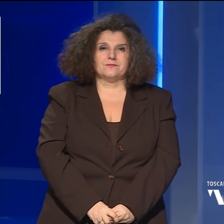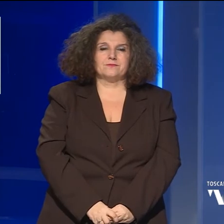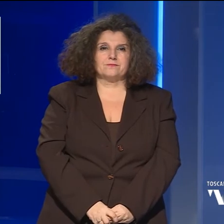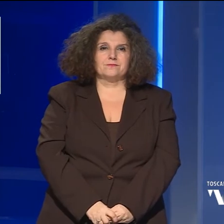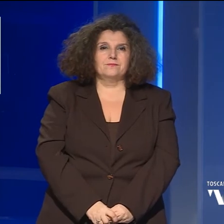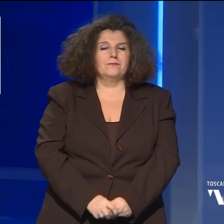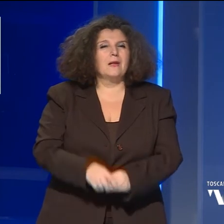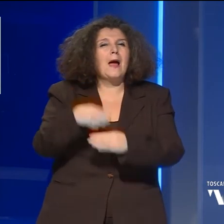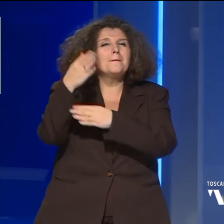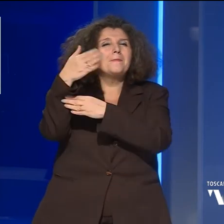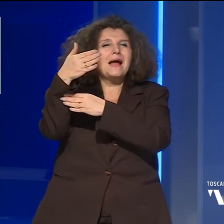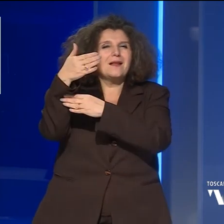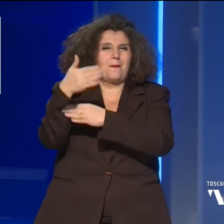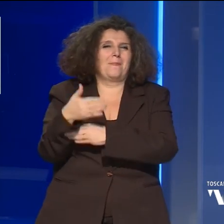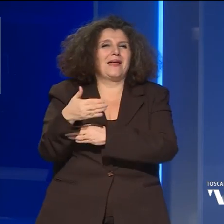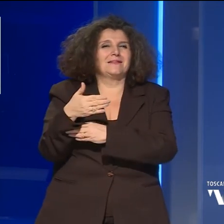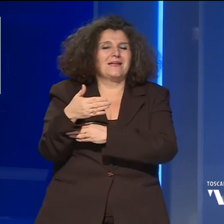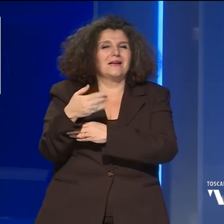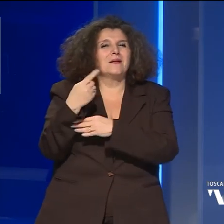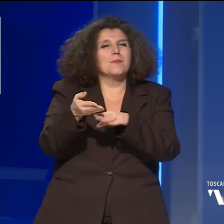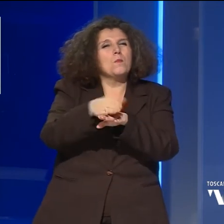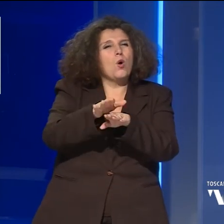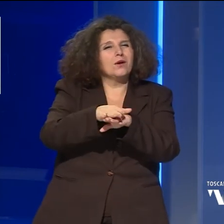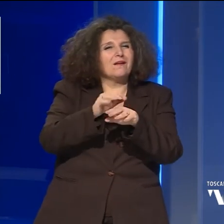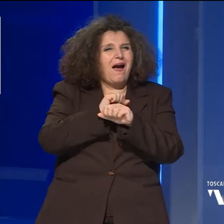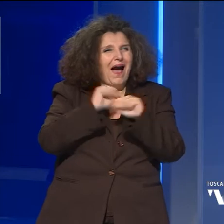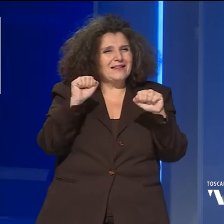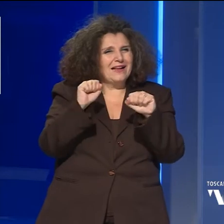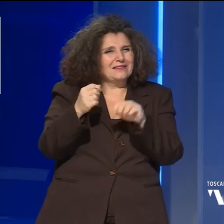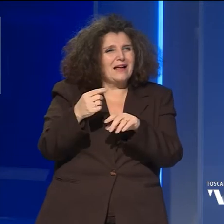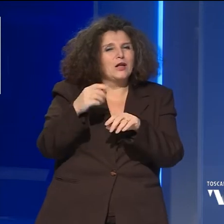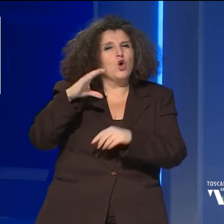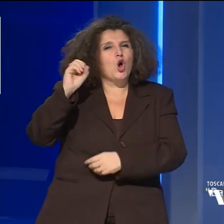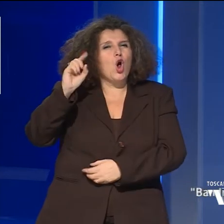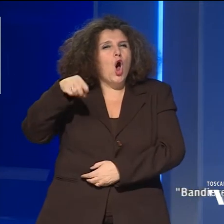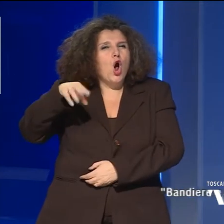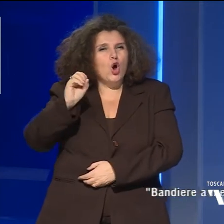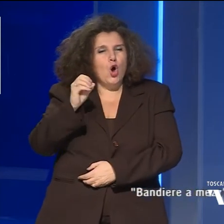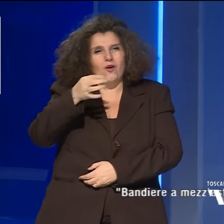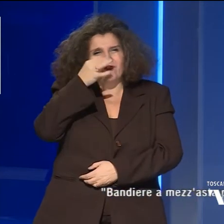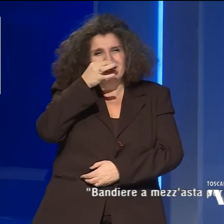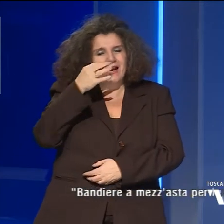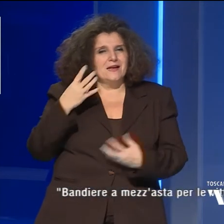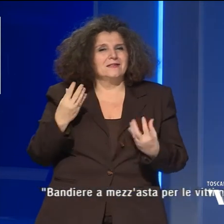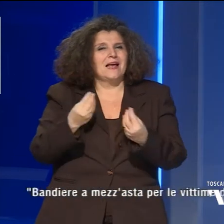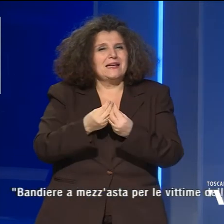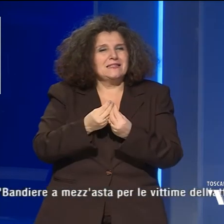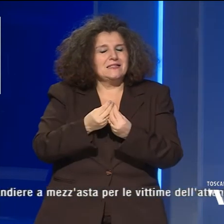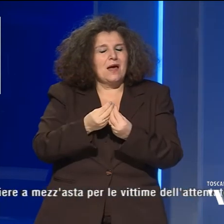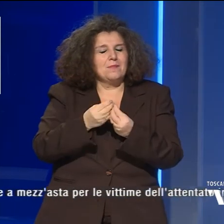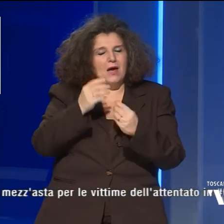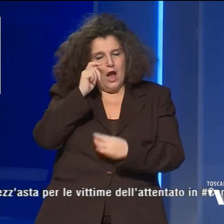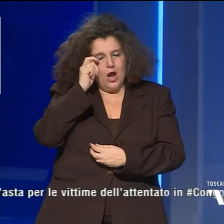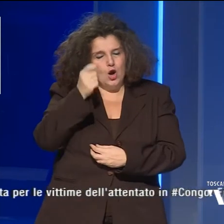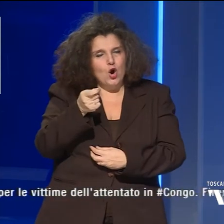Bandiera a mezzasta per le vittime dell'attentato in Congo, Firenze si unisce al Cordoglio per